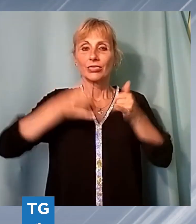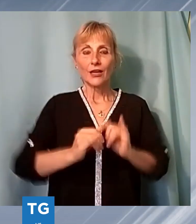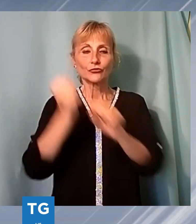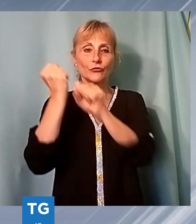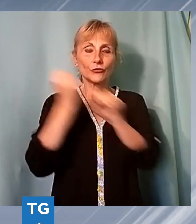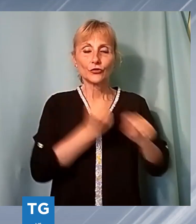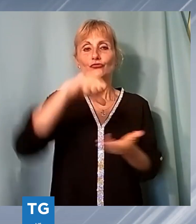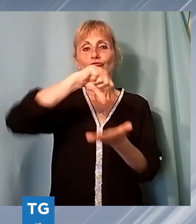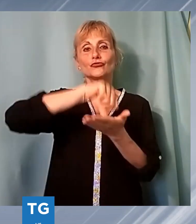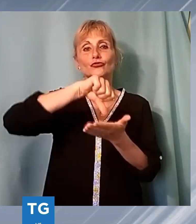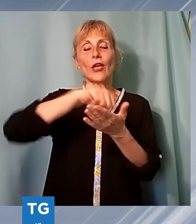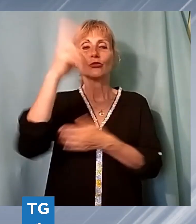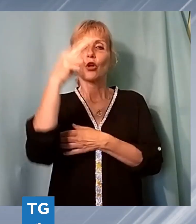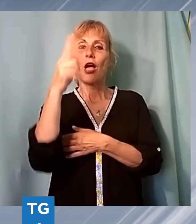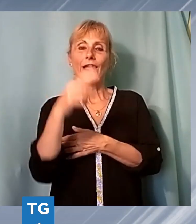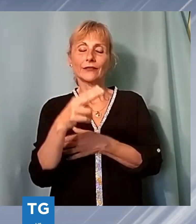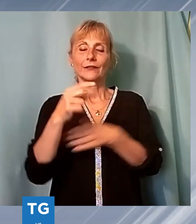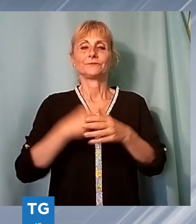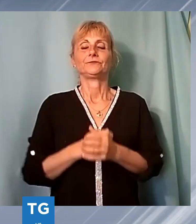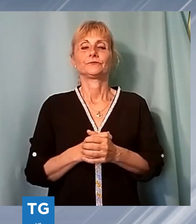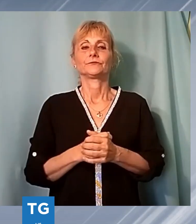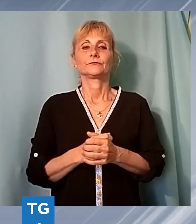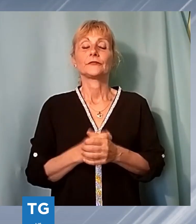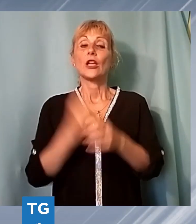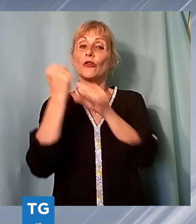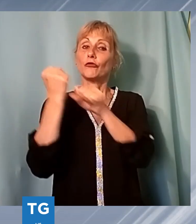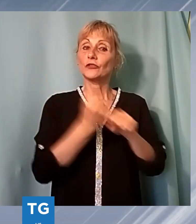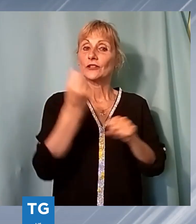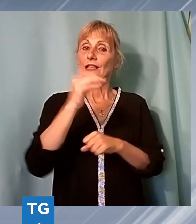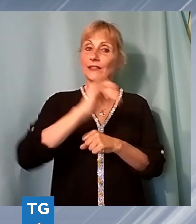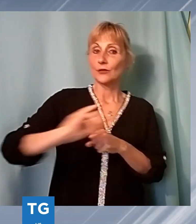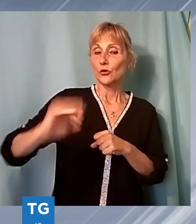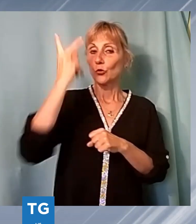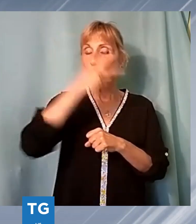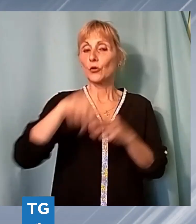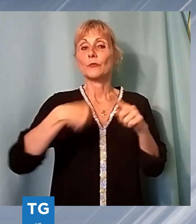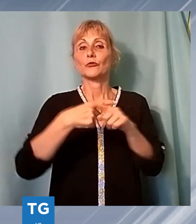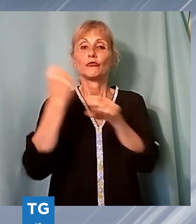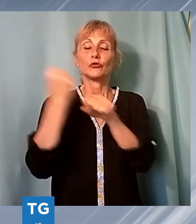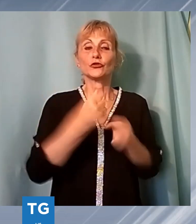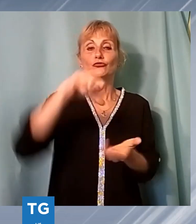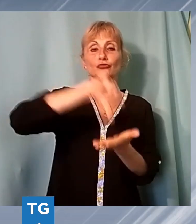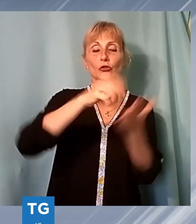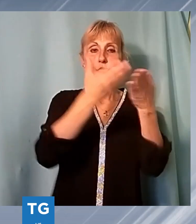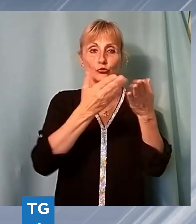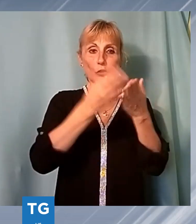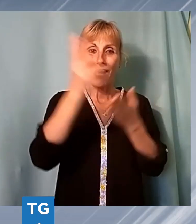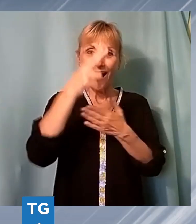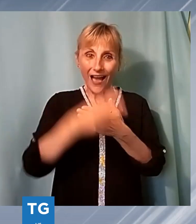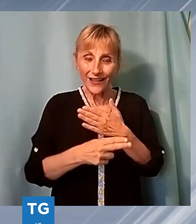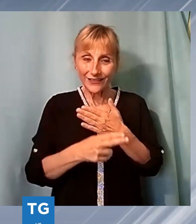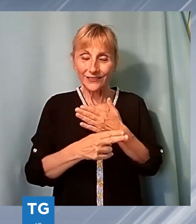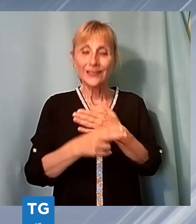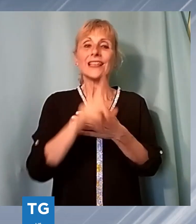Arti. La Fondazione Cassa di Risparmio di Lucca e la Fondazione Centro Studi sull'arte Lice e Carlo Rodovico Ragghianti